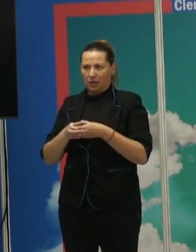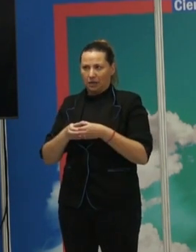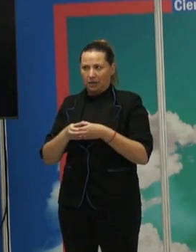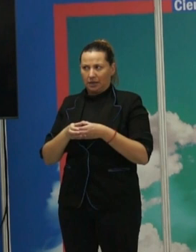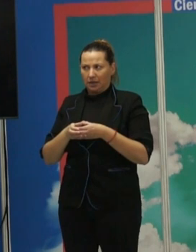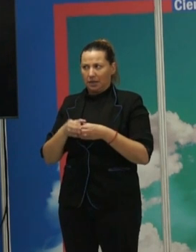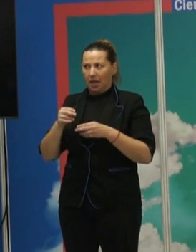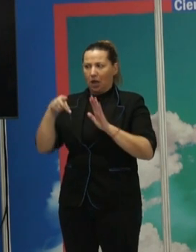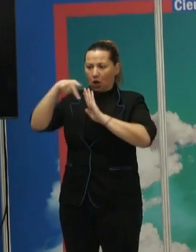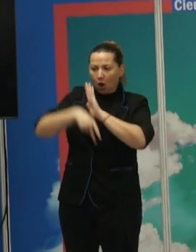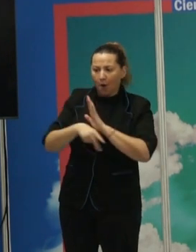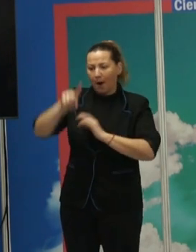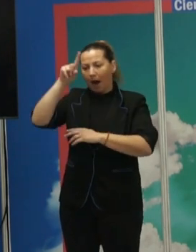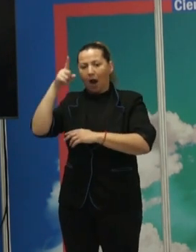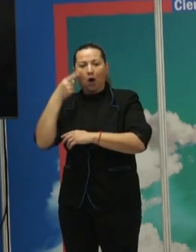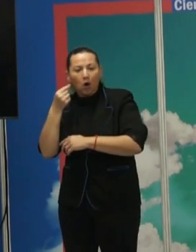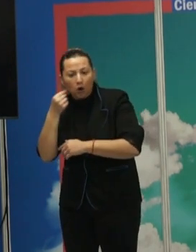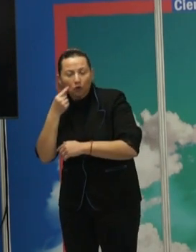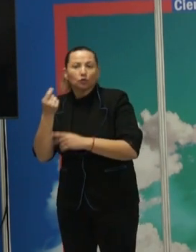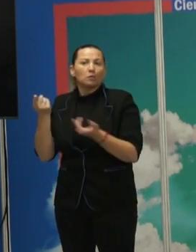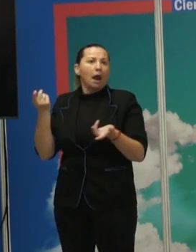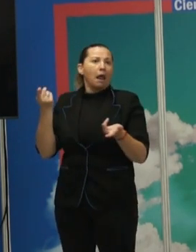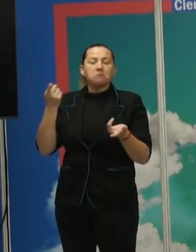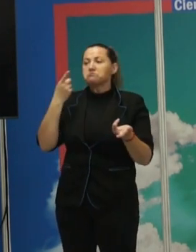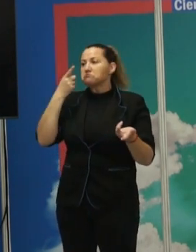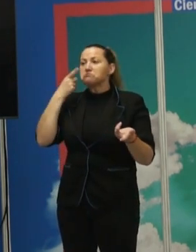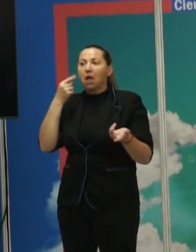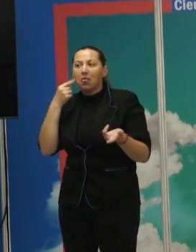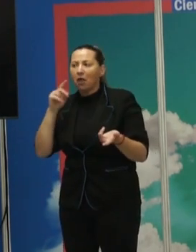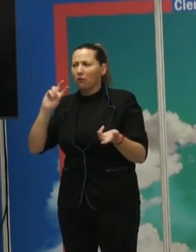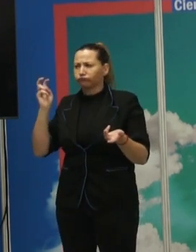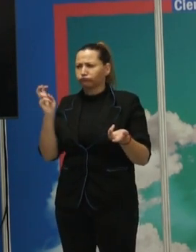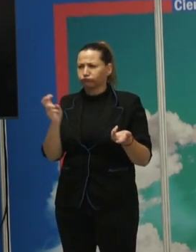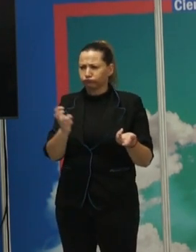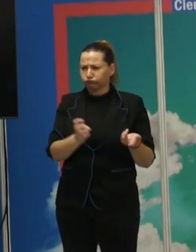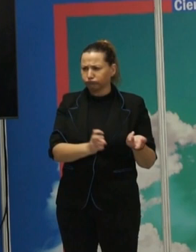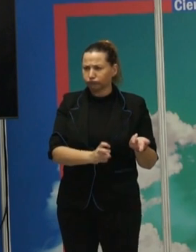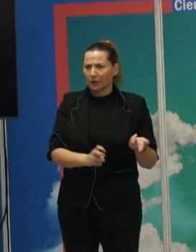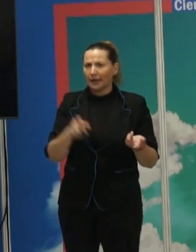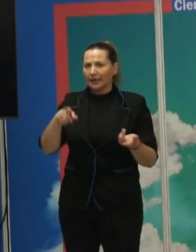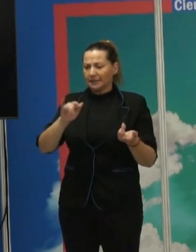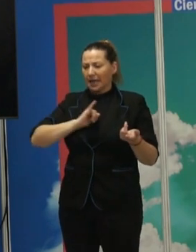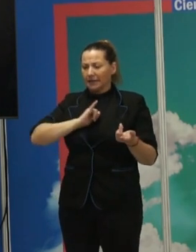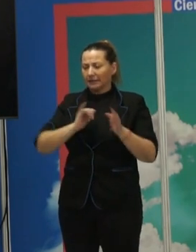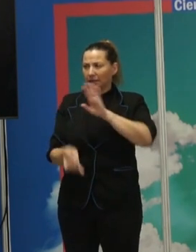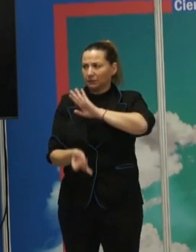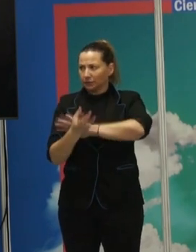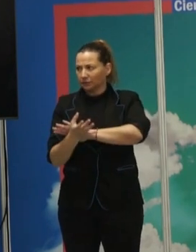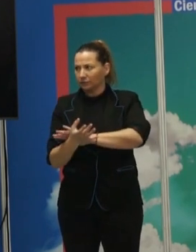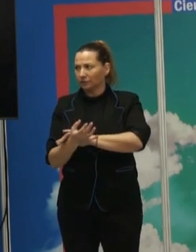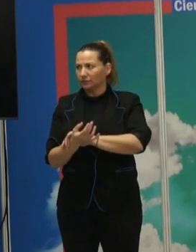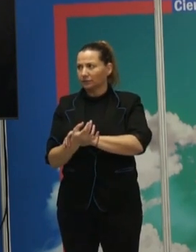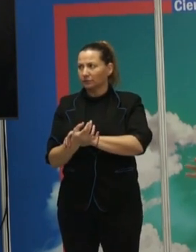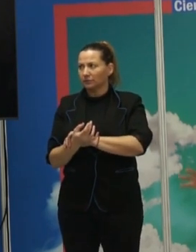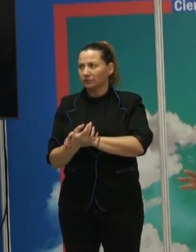a través de normas, a través de costumbres, a través de tradiciones, a través de muchos elementos que van conformando esa identidad. Con lo cual, en la